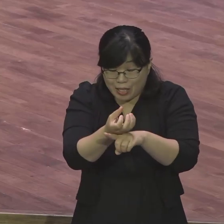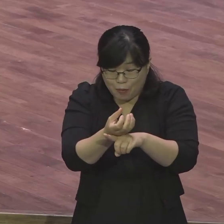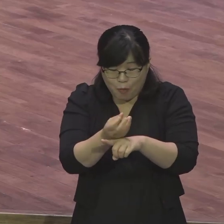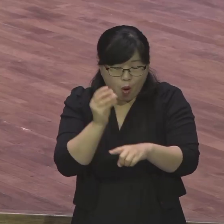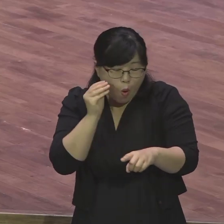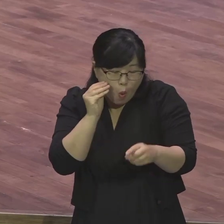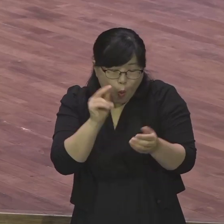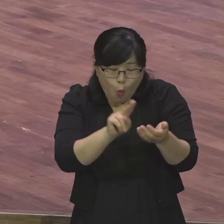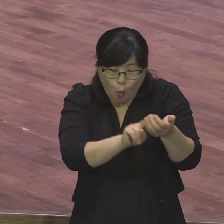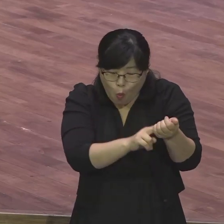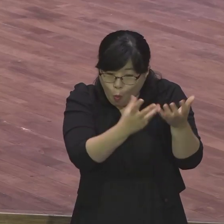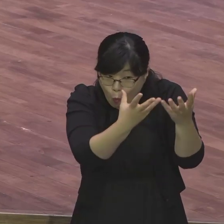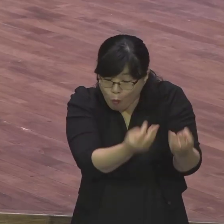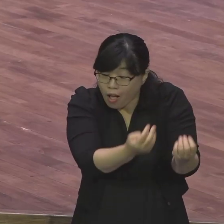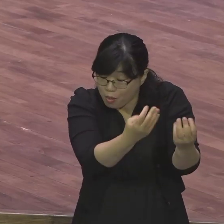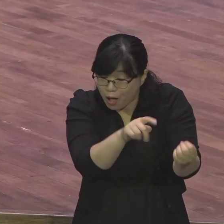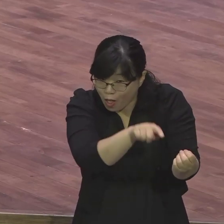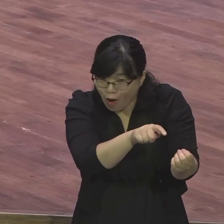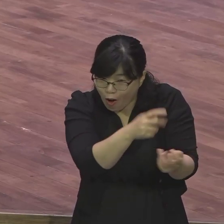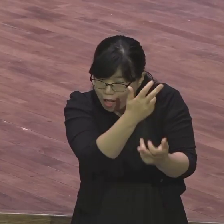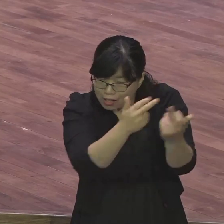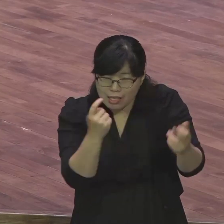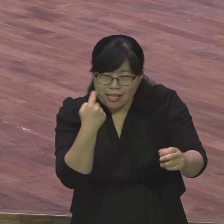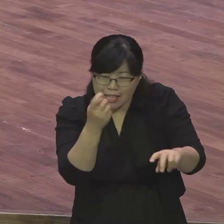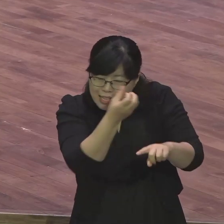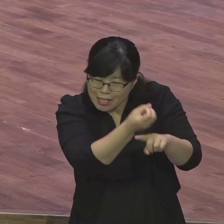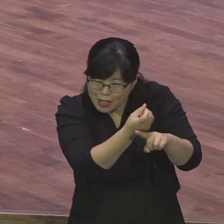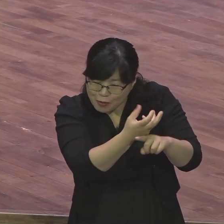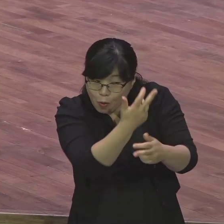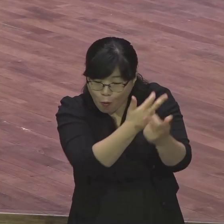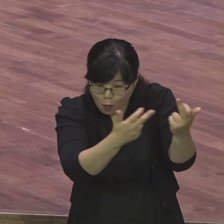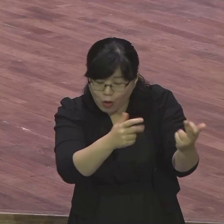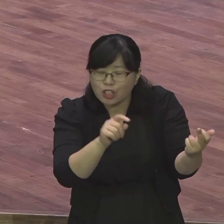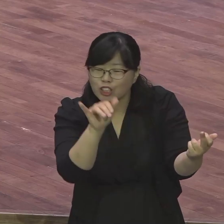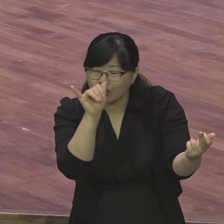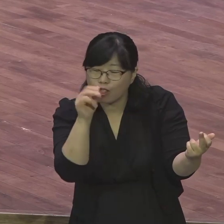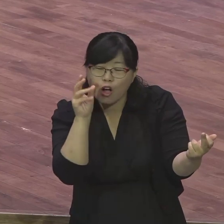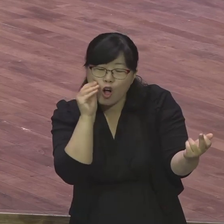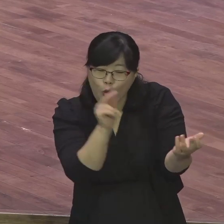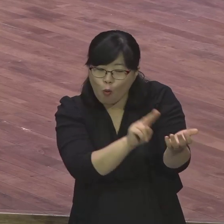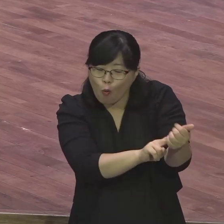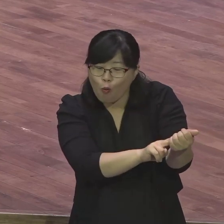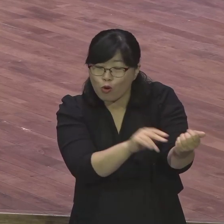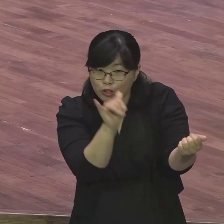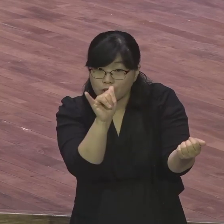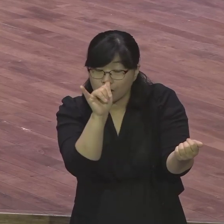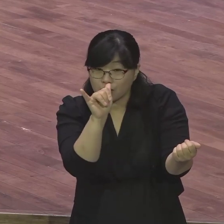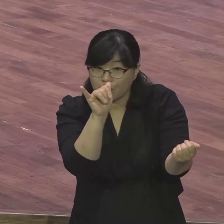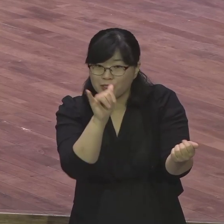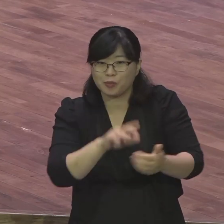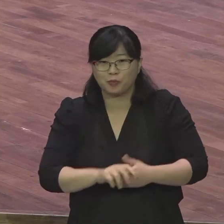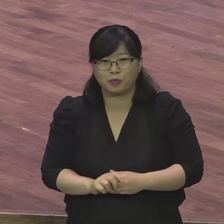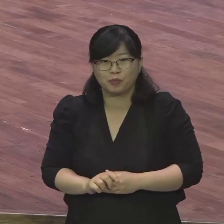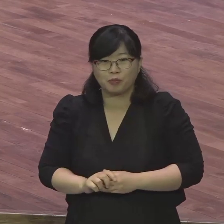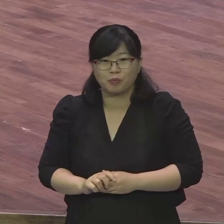저 산에는 금이 많이 나온다. 그러면 어떻게 해요. 금이 산에 가면 금이 전부 금입니까?